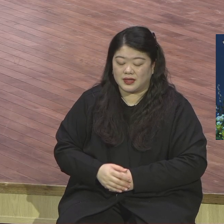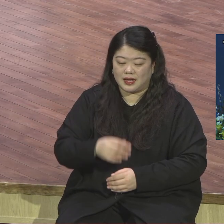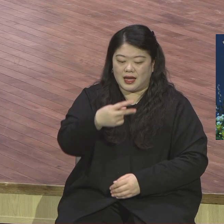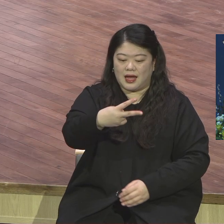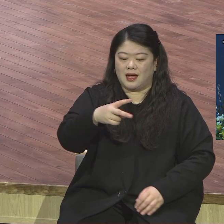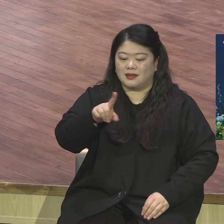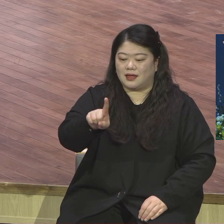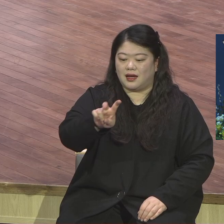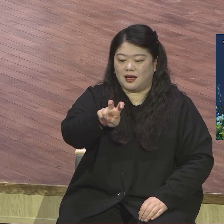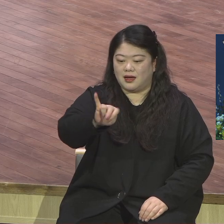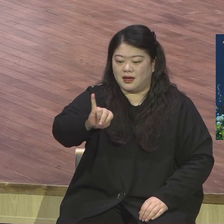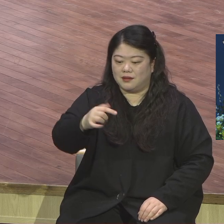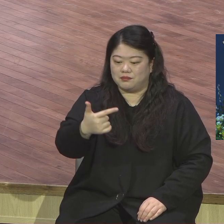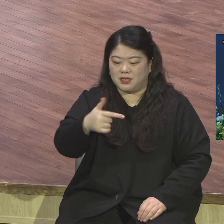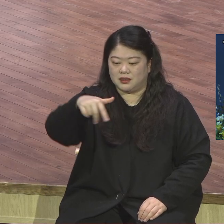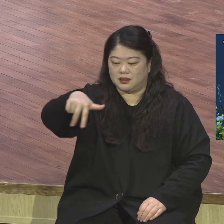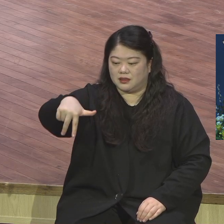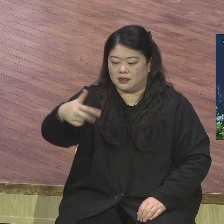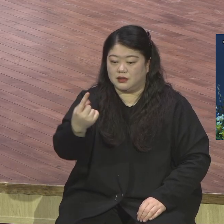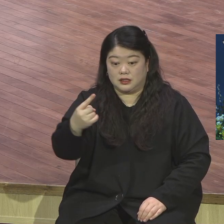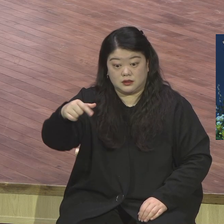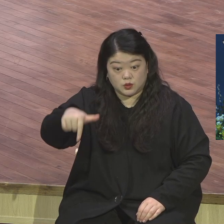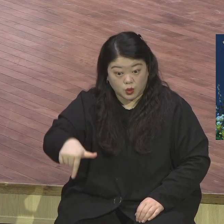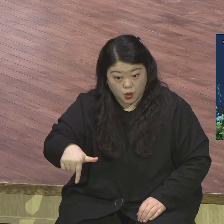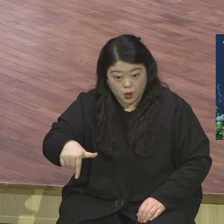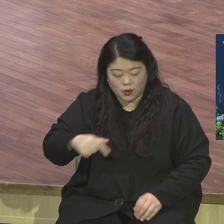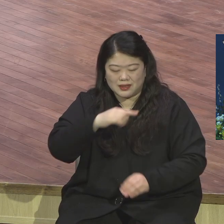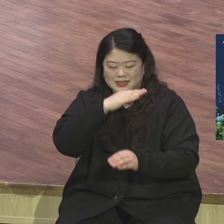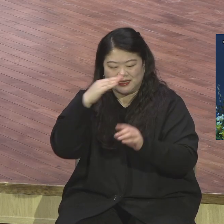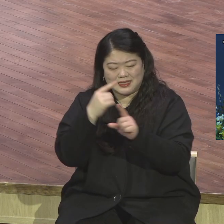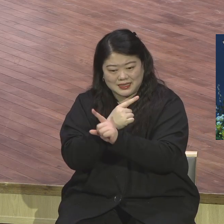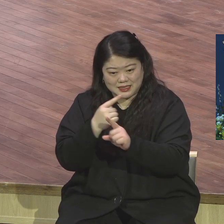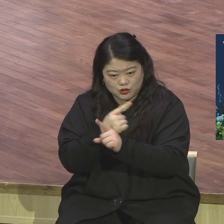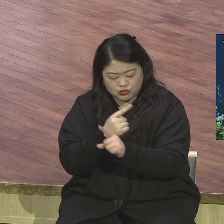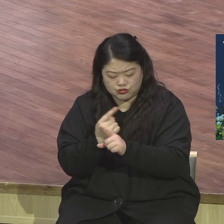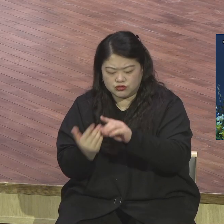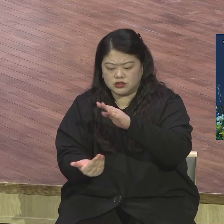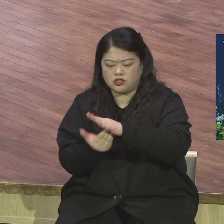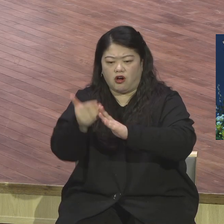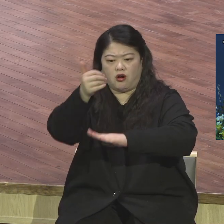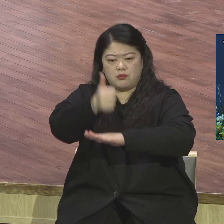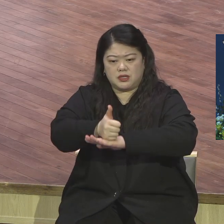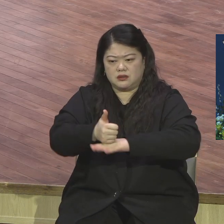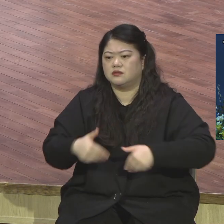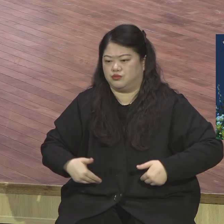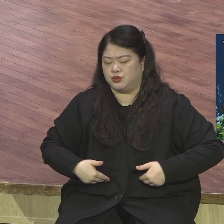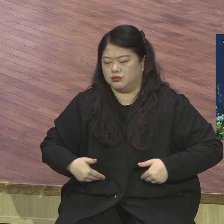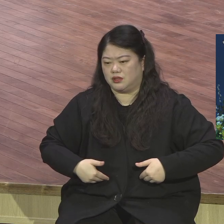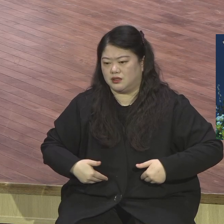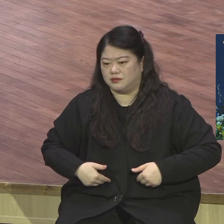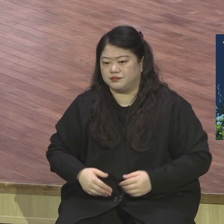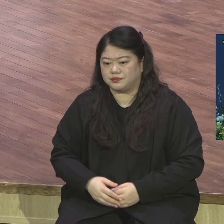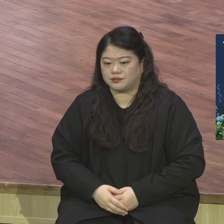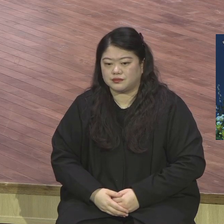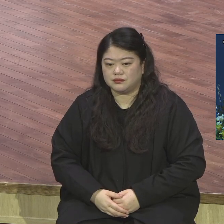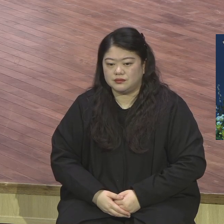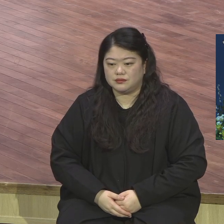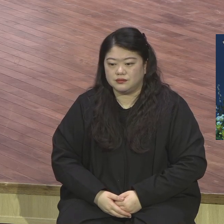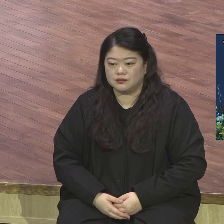된다. 이것이 바로 2, 3절 성교의 밑거림이에요. 이것이 국내에서 잘 진행되어 해외로